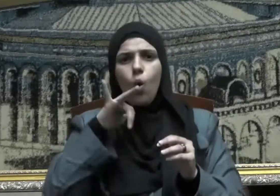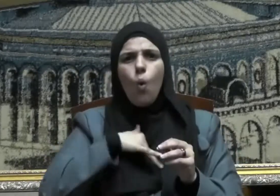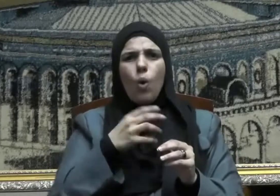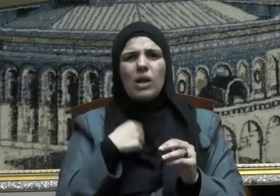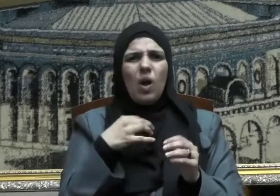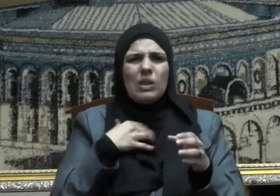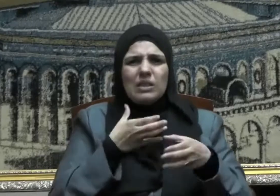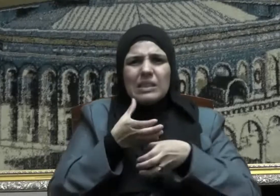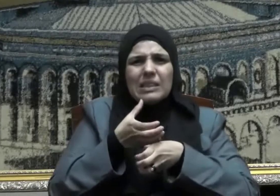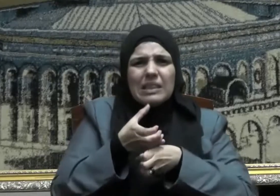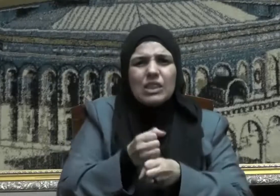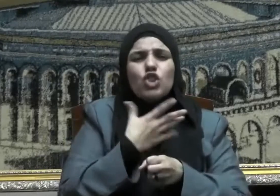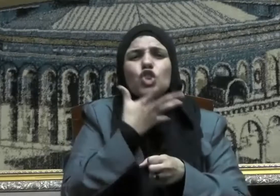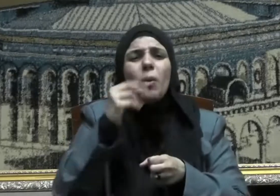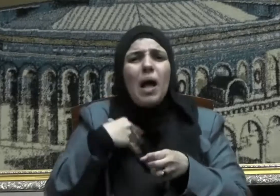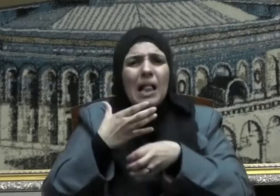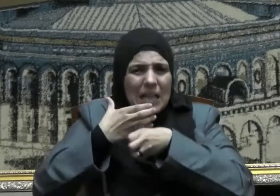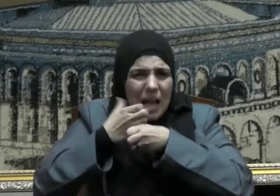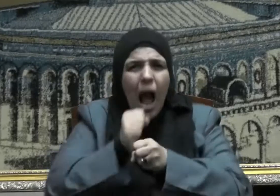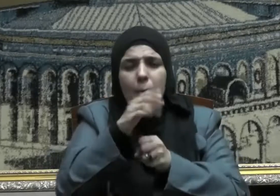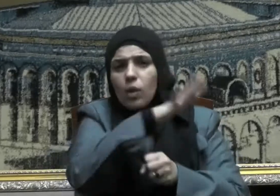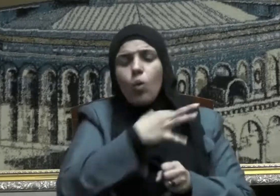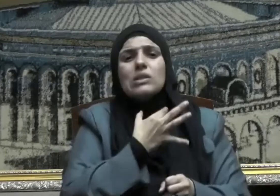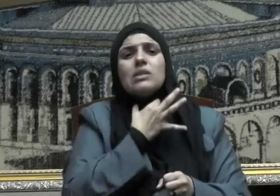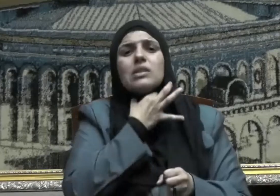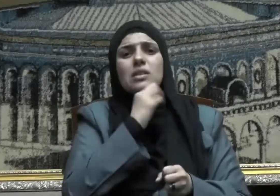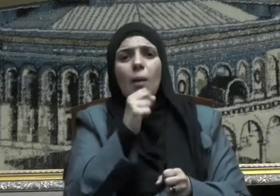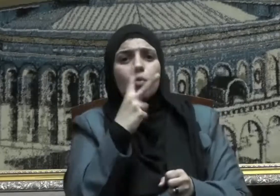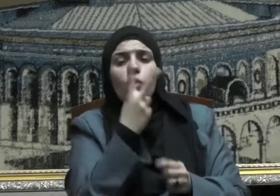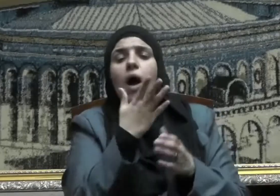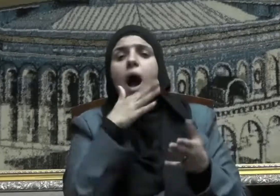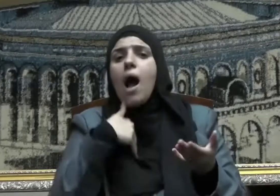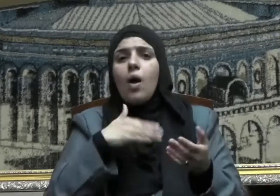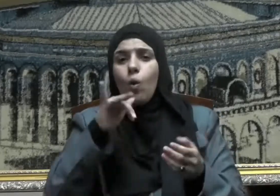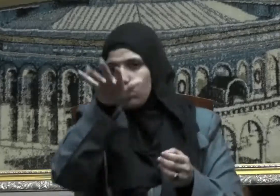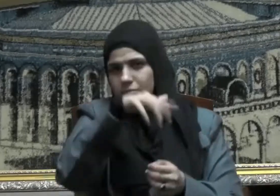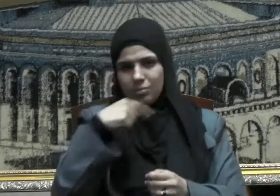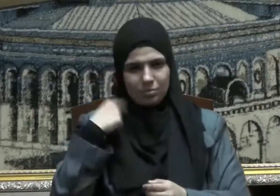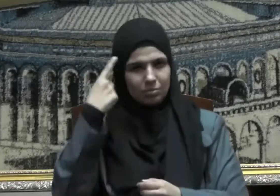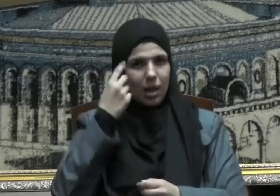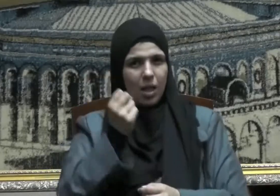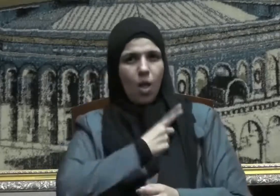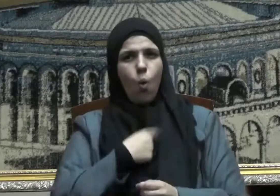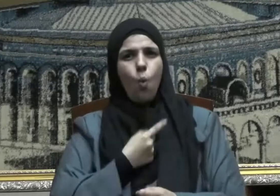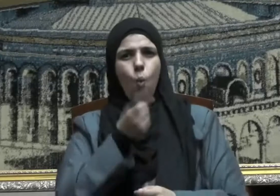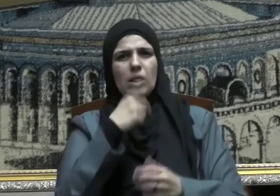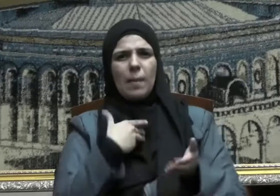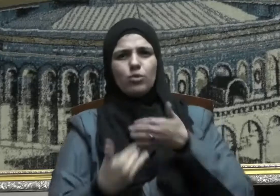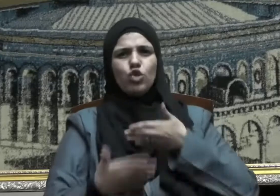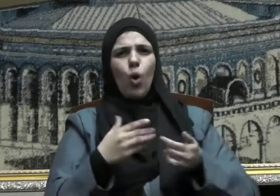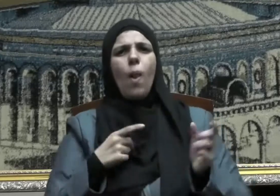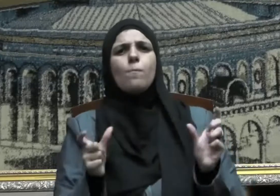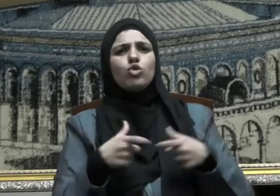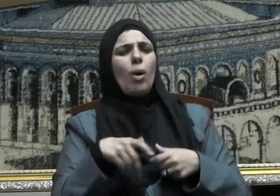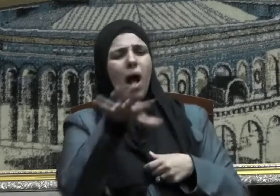والضيق في هذه القضية لا تقاس بمقاييس الأفراد بمعزل عن